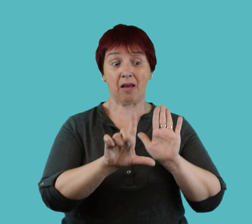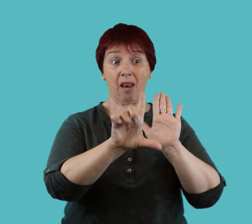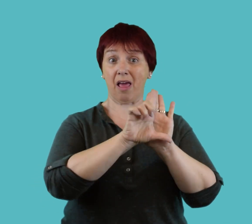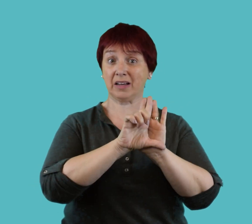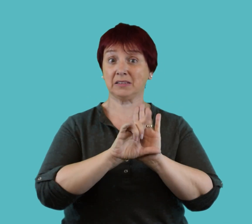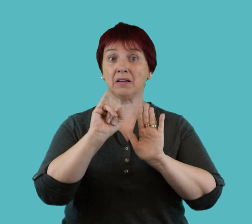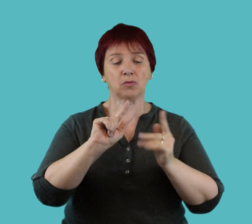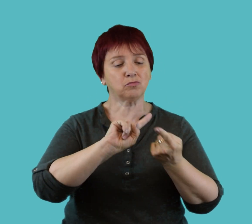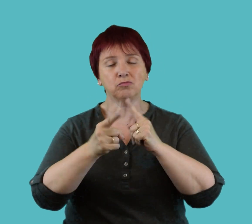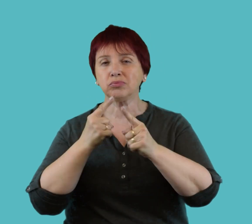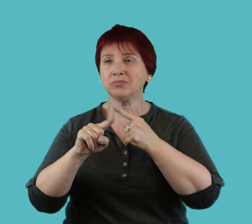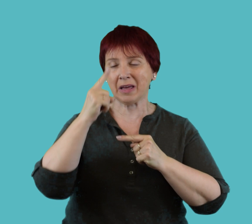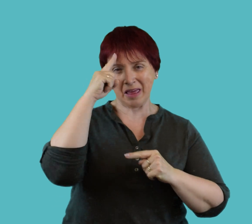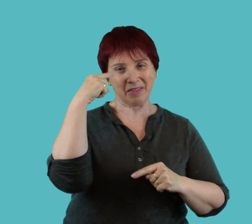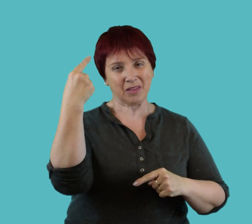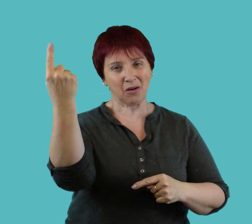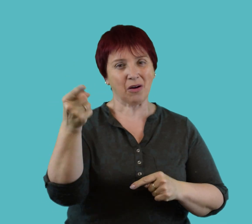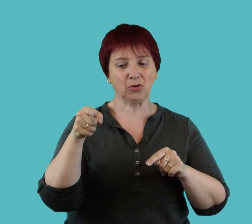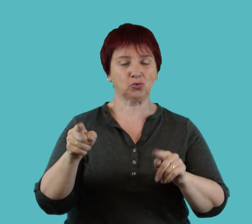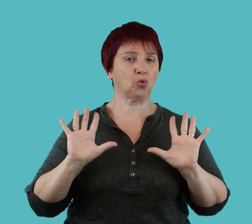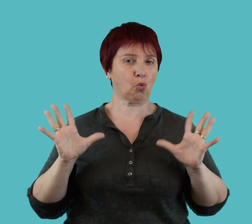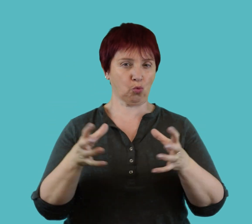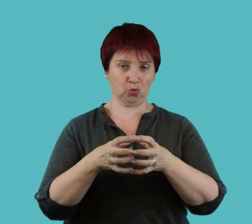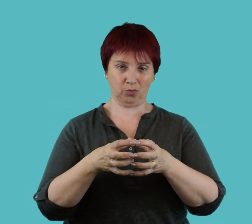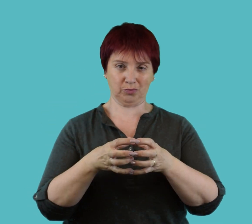leyes y los tratados internacionales ratificados.